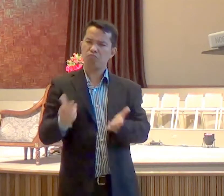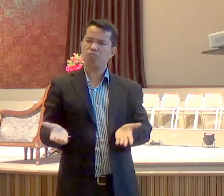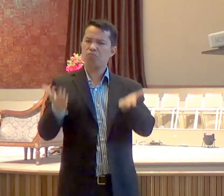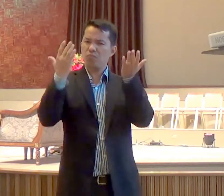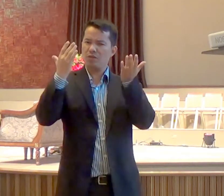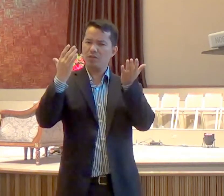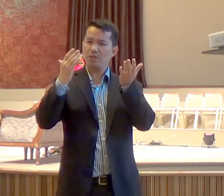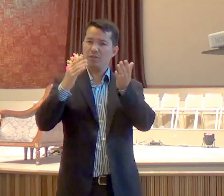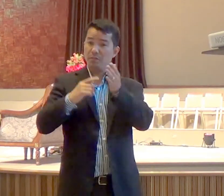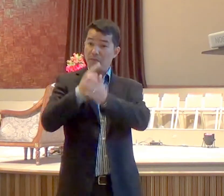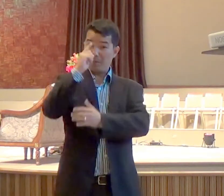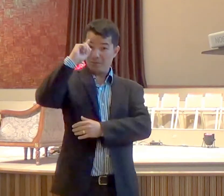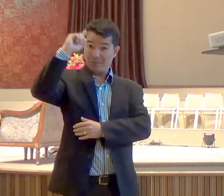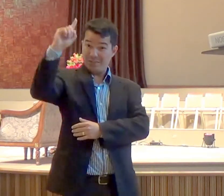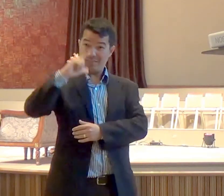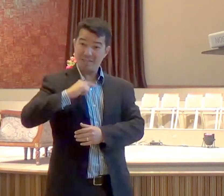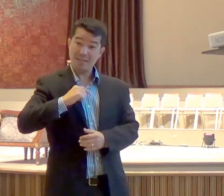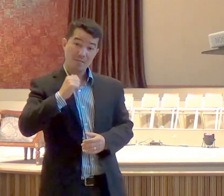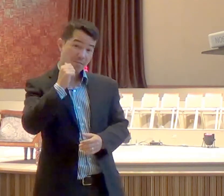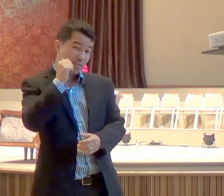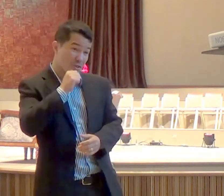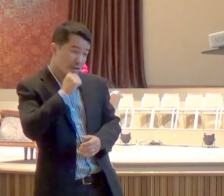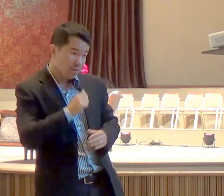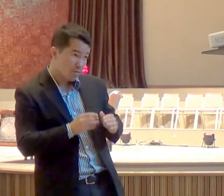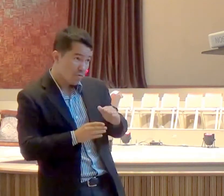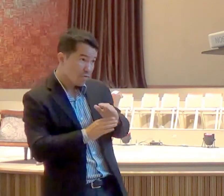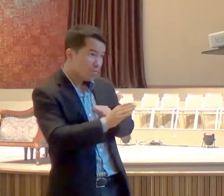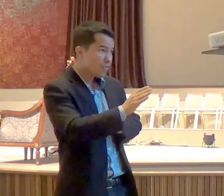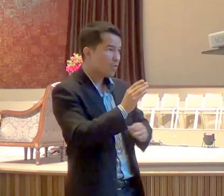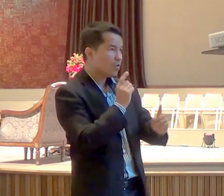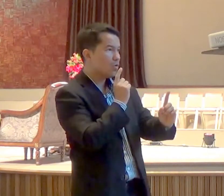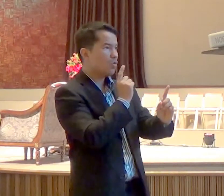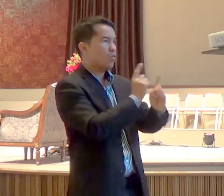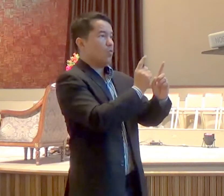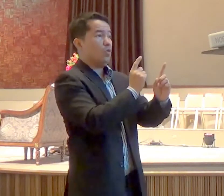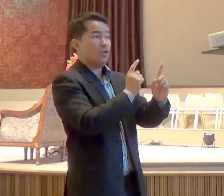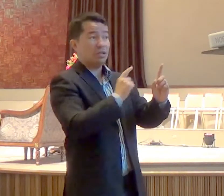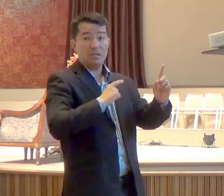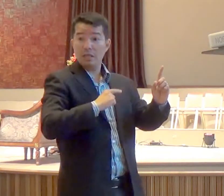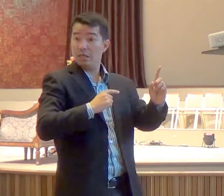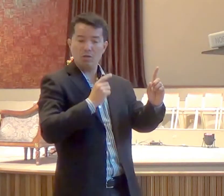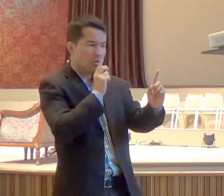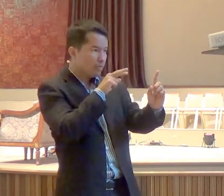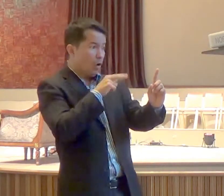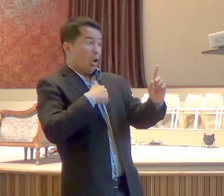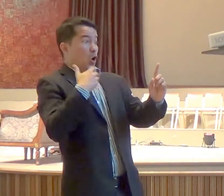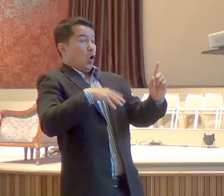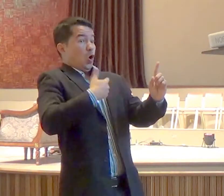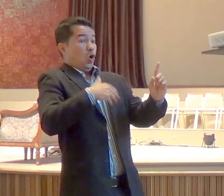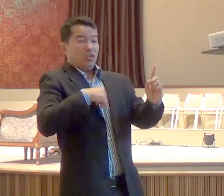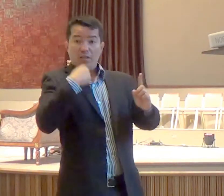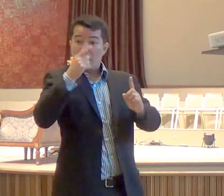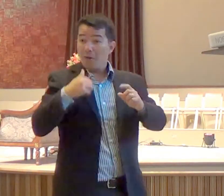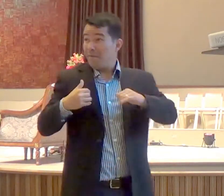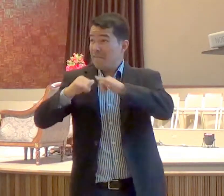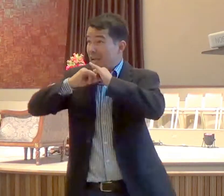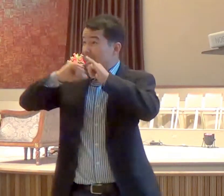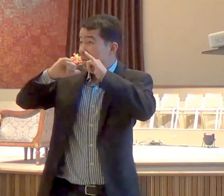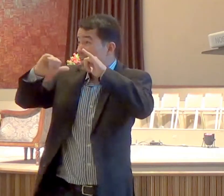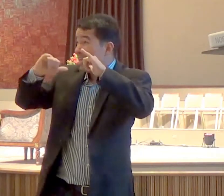Maria Madalena da qual expelira sete demônios e partindo ela foi anunciá-lo a aqueles que